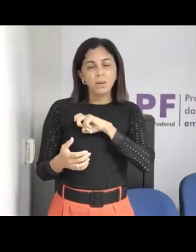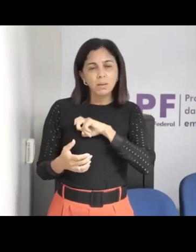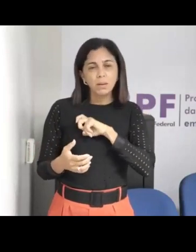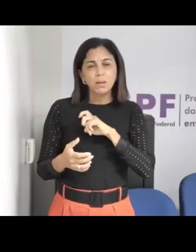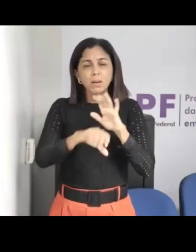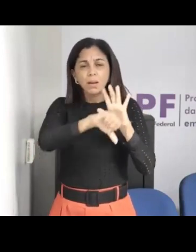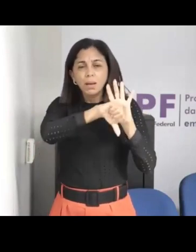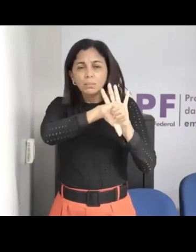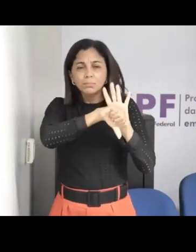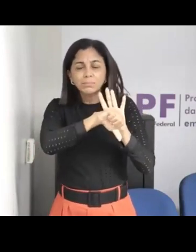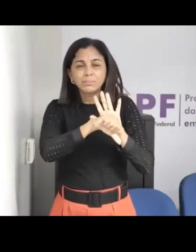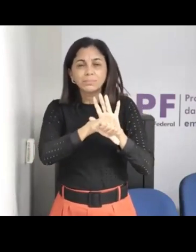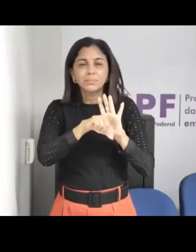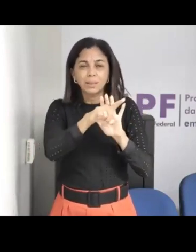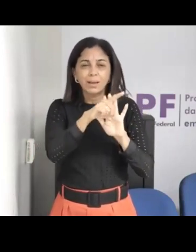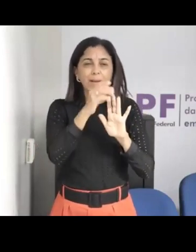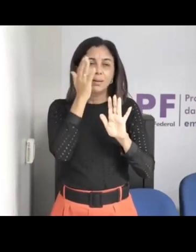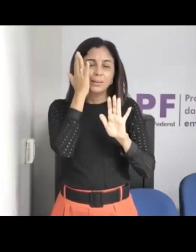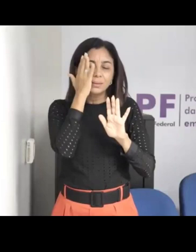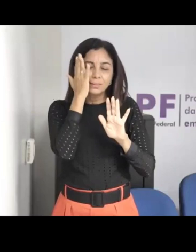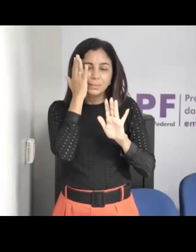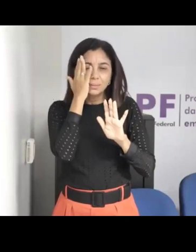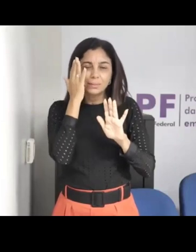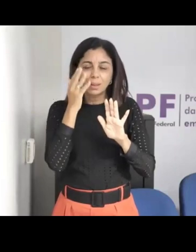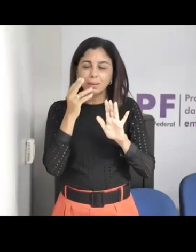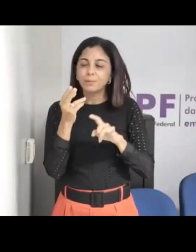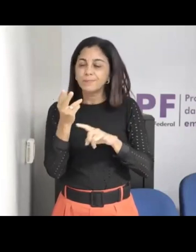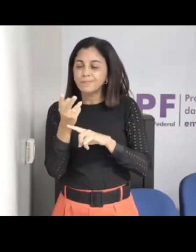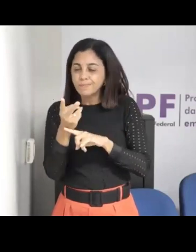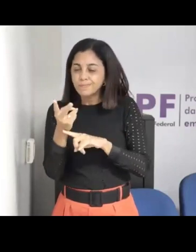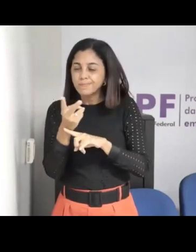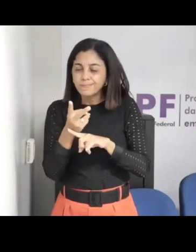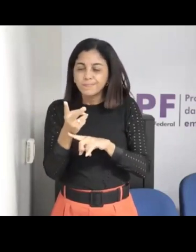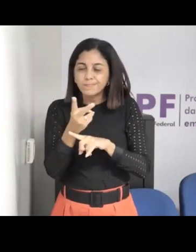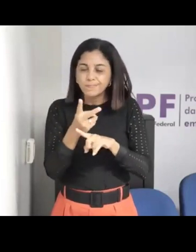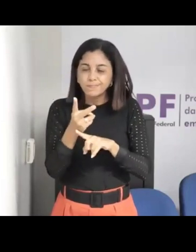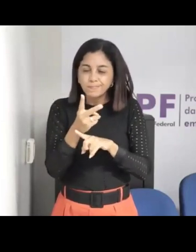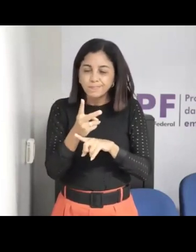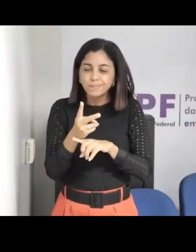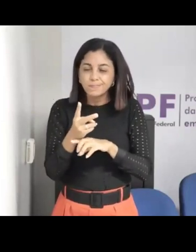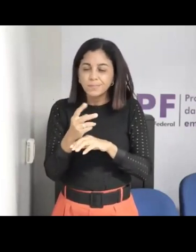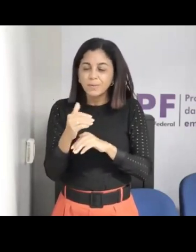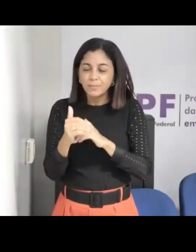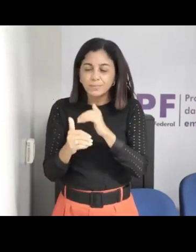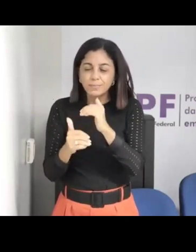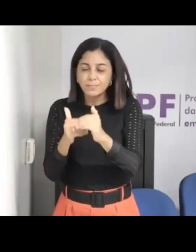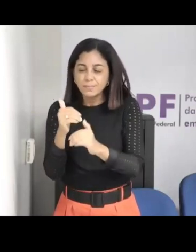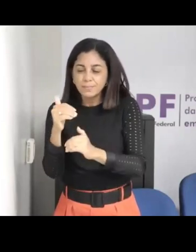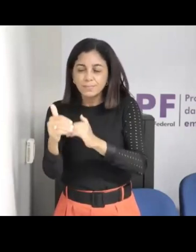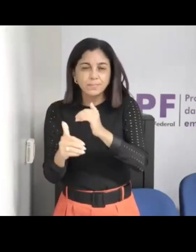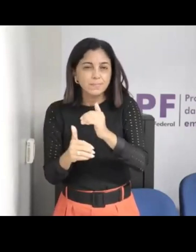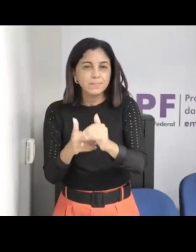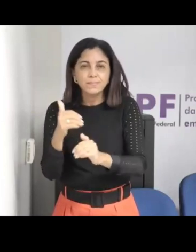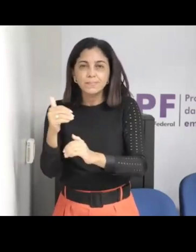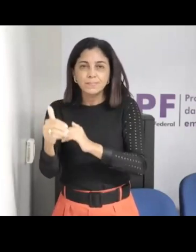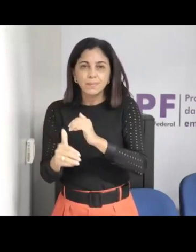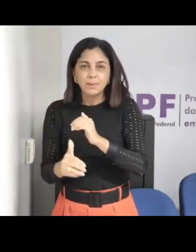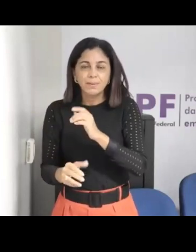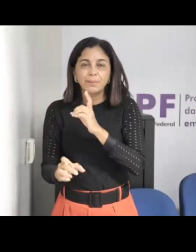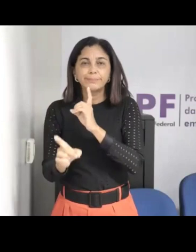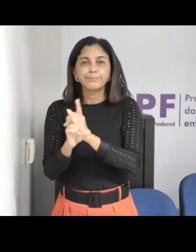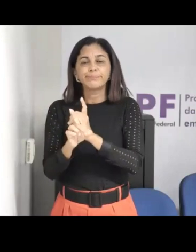como conseguir convencendo essa criança aos poucos a fazer o que eles querem, então isso acabou tomando essa